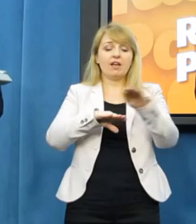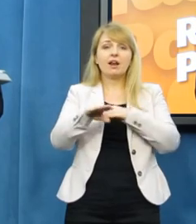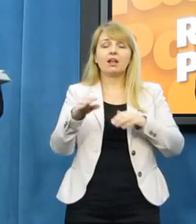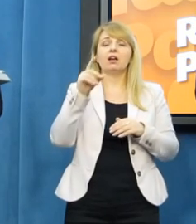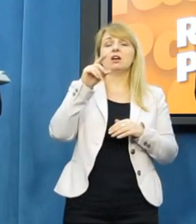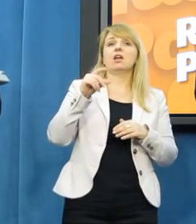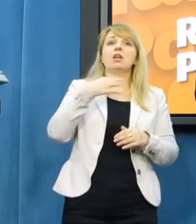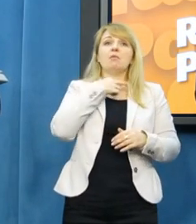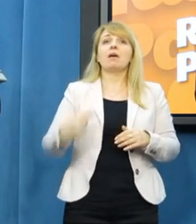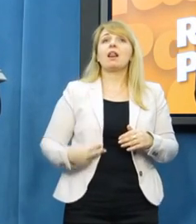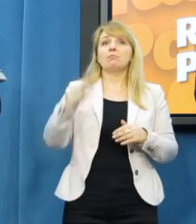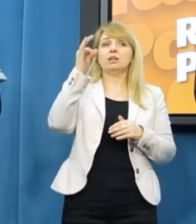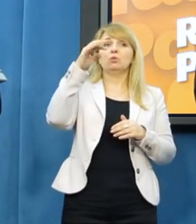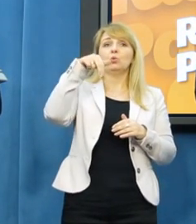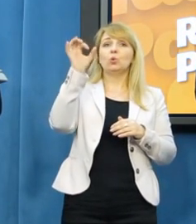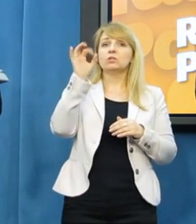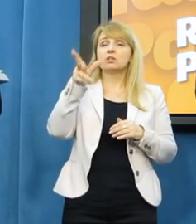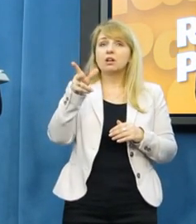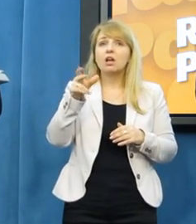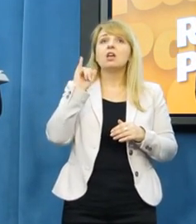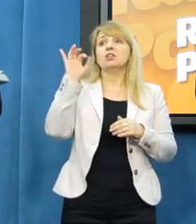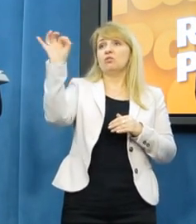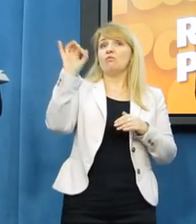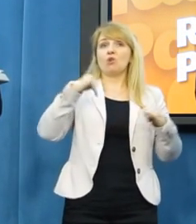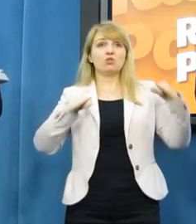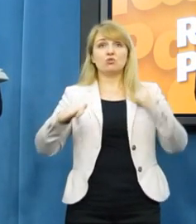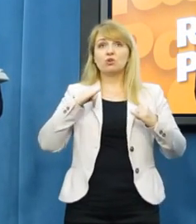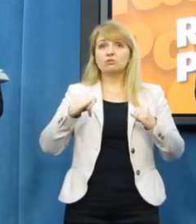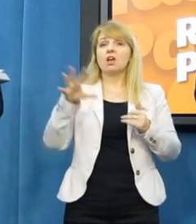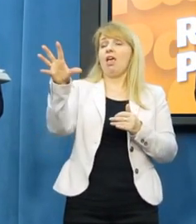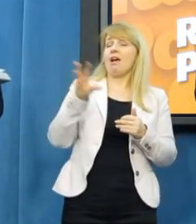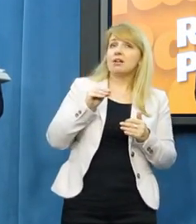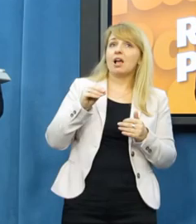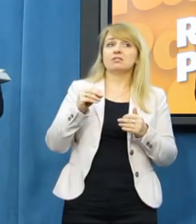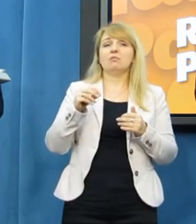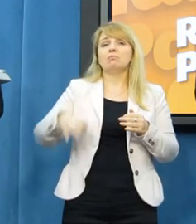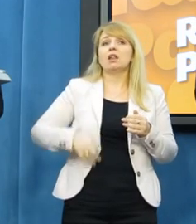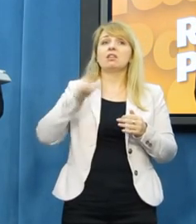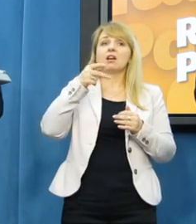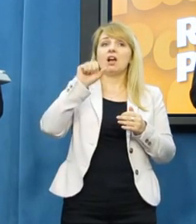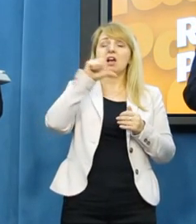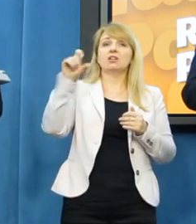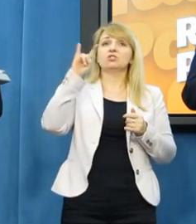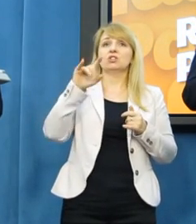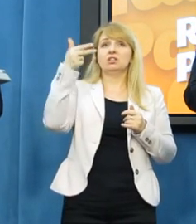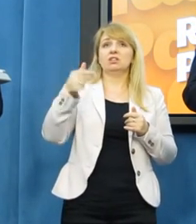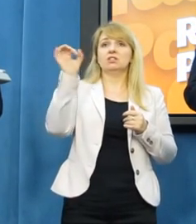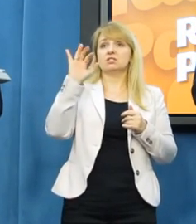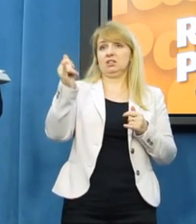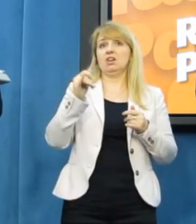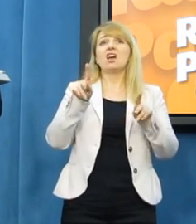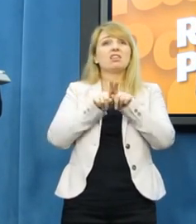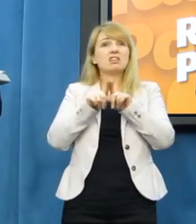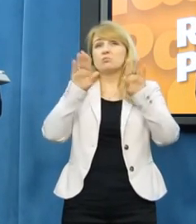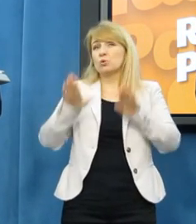oraz w opozycji z liderem Jarosławem Kaczyńskim to jest te kolejne sześć lat, po których będzie tak jak teraz.